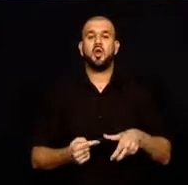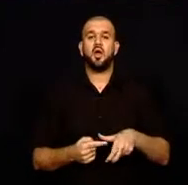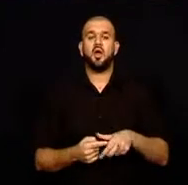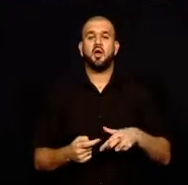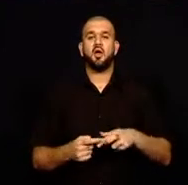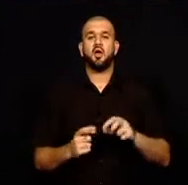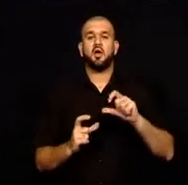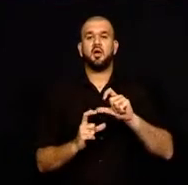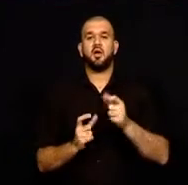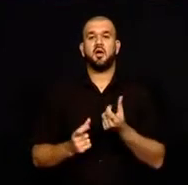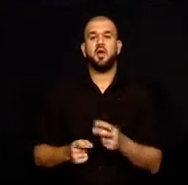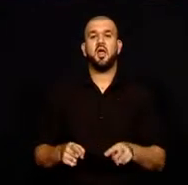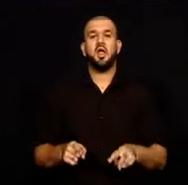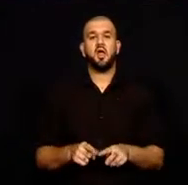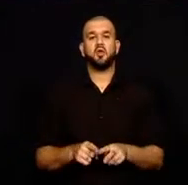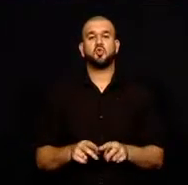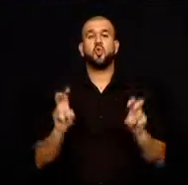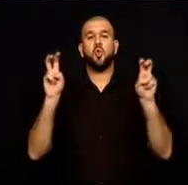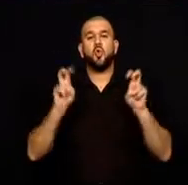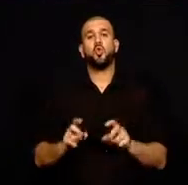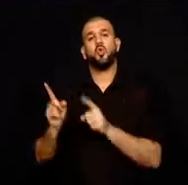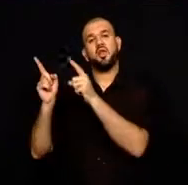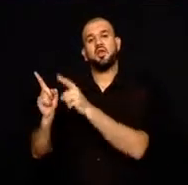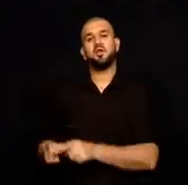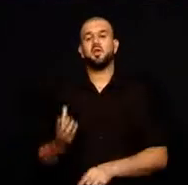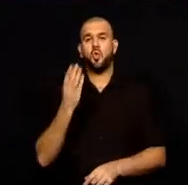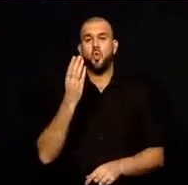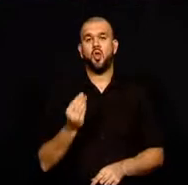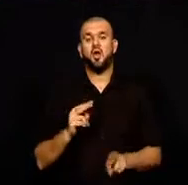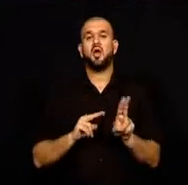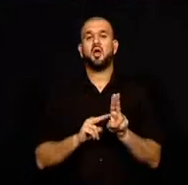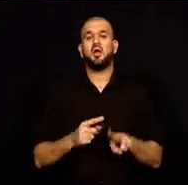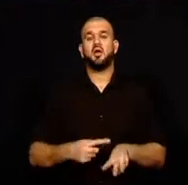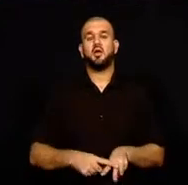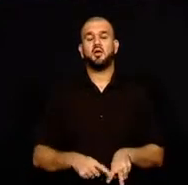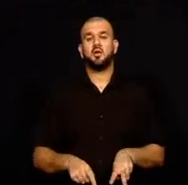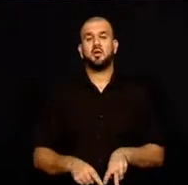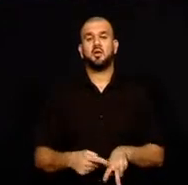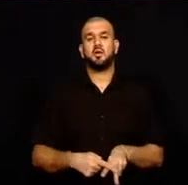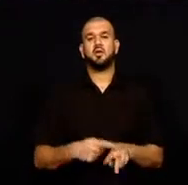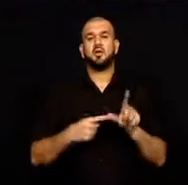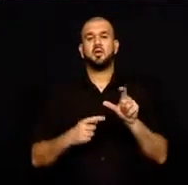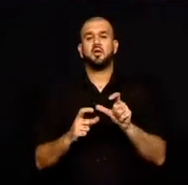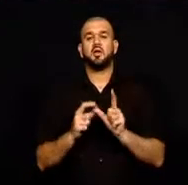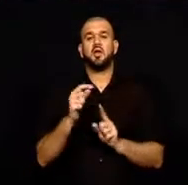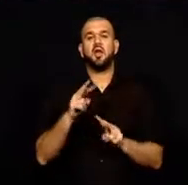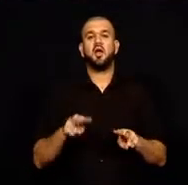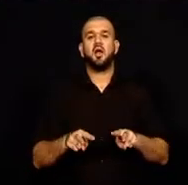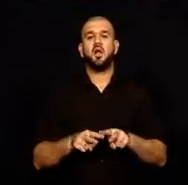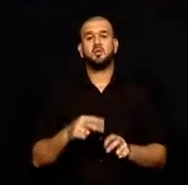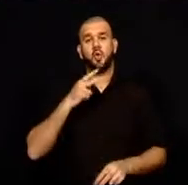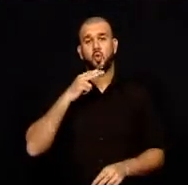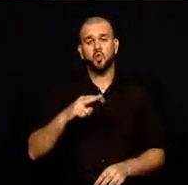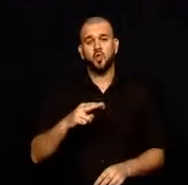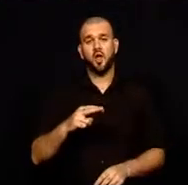görüntülendi. Profesyonel dalgıç eğitmeni Ahmet Gürol Ersun, konuyla ilgili